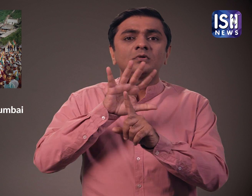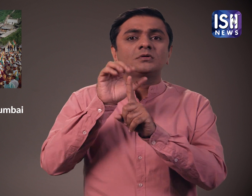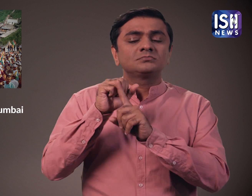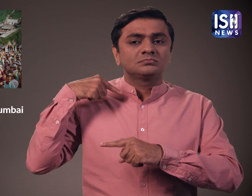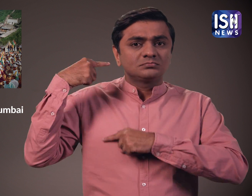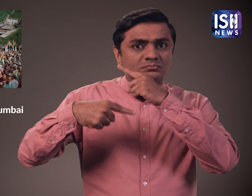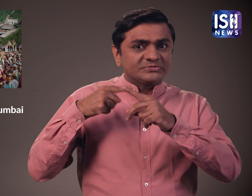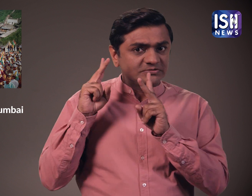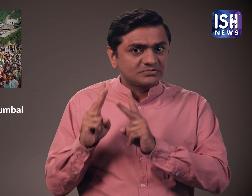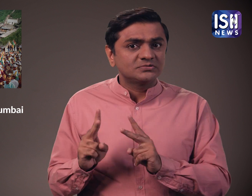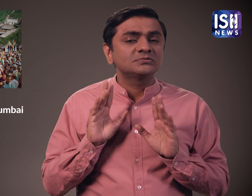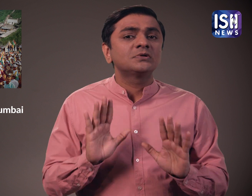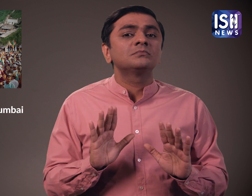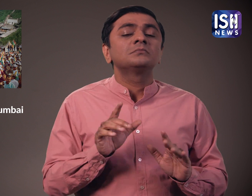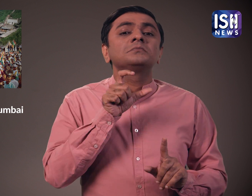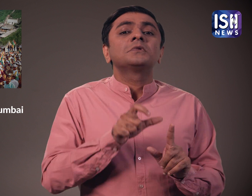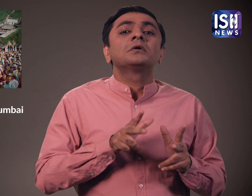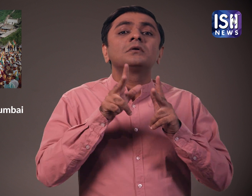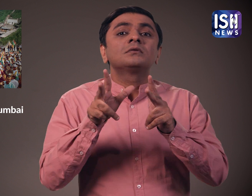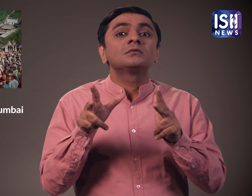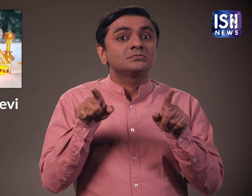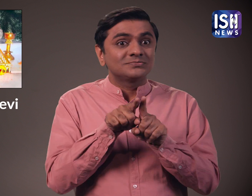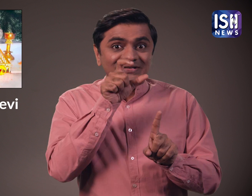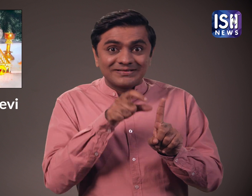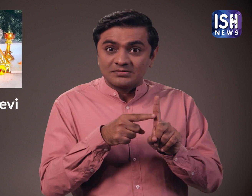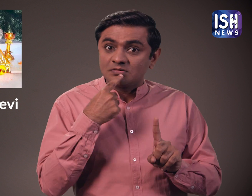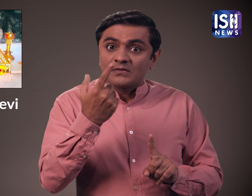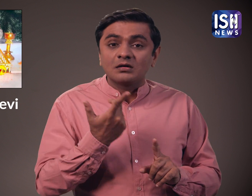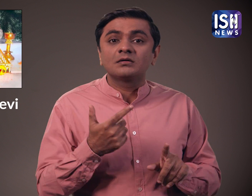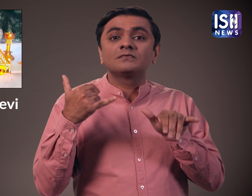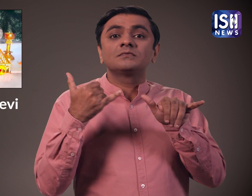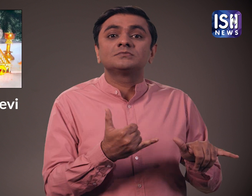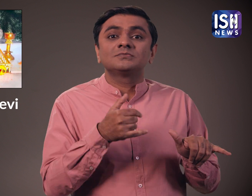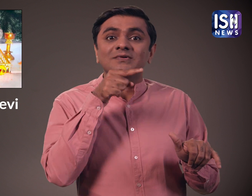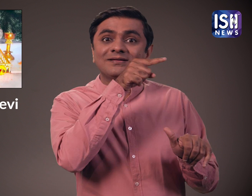चाहिए। माता वैश्णो देवी में, सीसी टीवी,